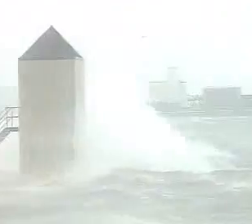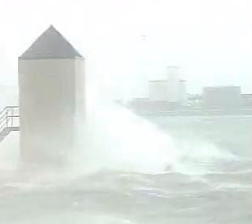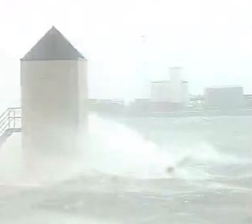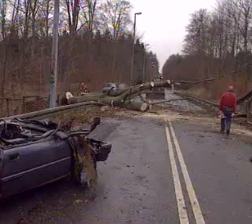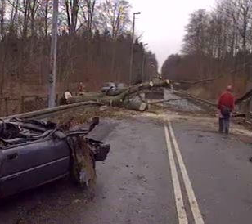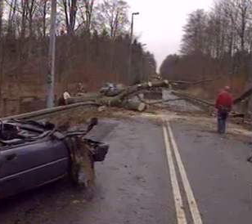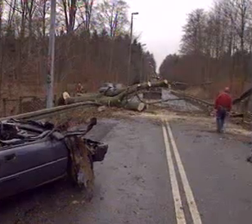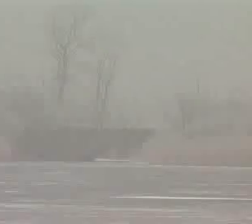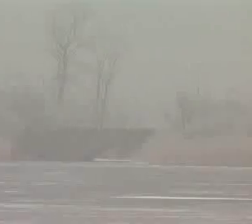Danske tekster af Nicolai Winther